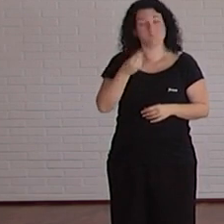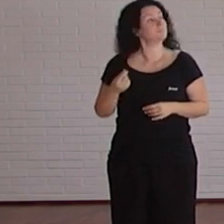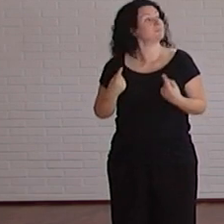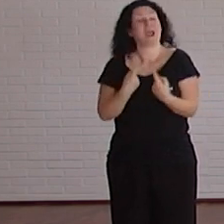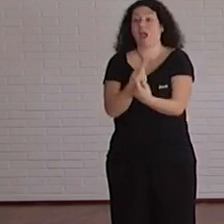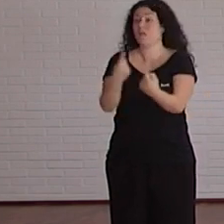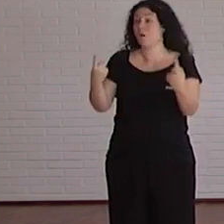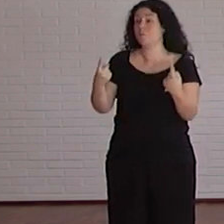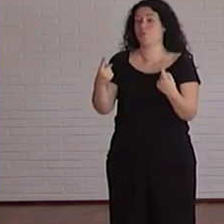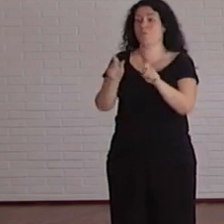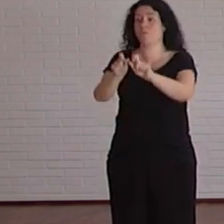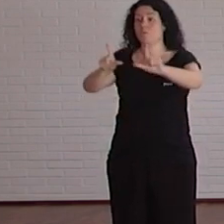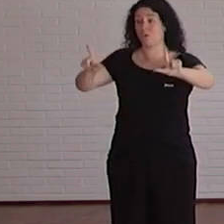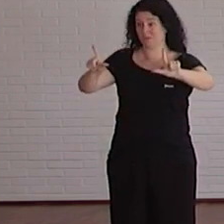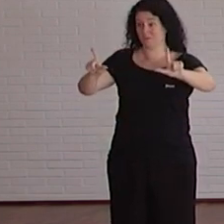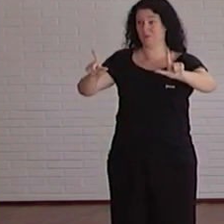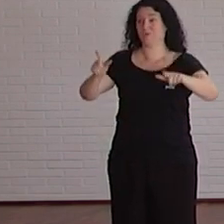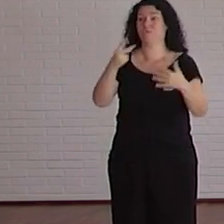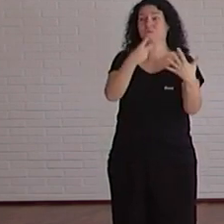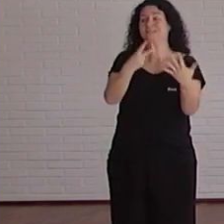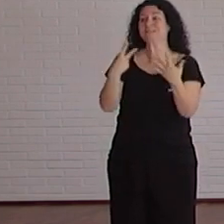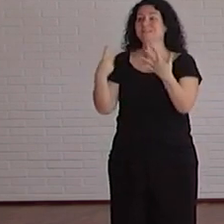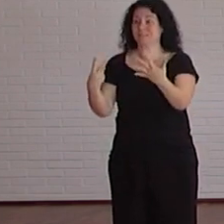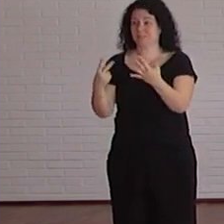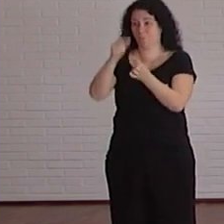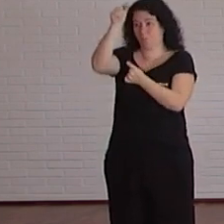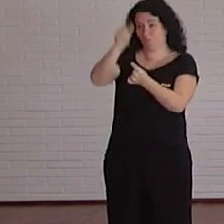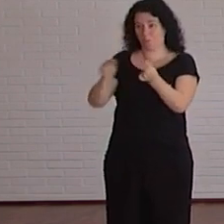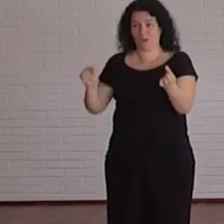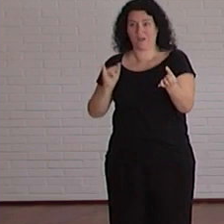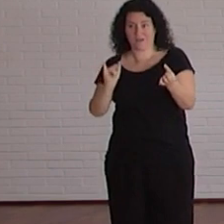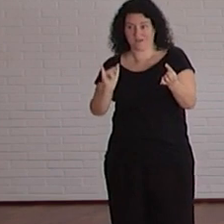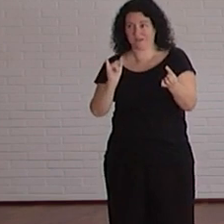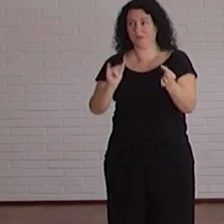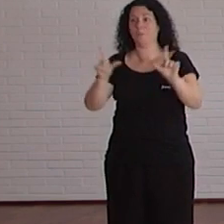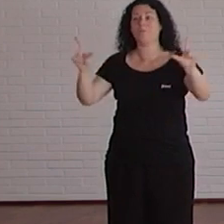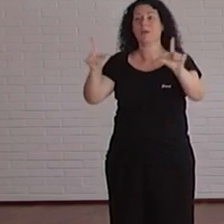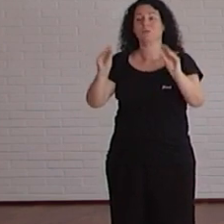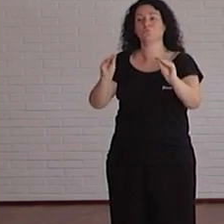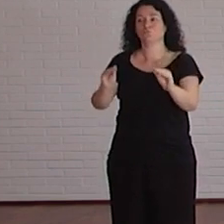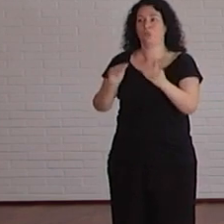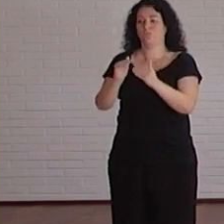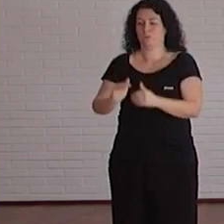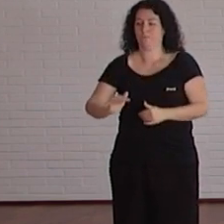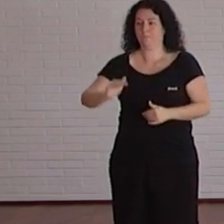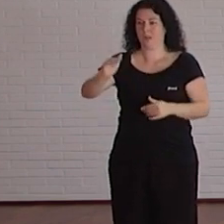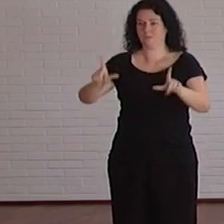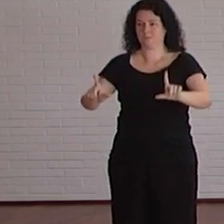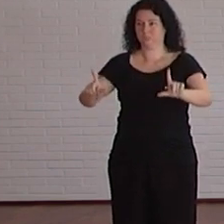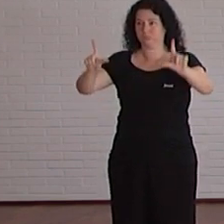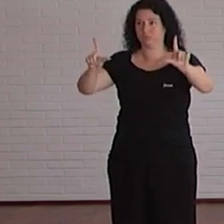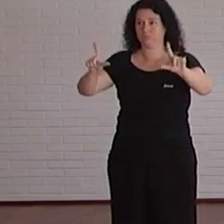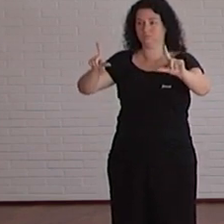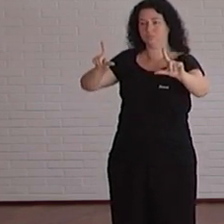equipo accesible tiene un monitor de 27 pulgadas la pantalla regulable tanto en altura en inclinación como en rotación